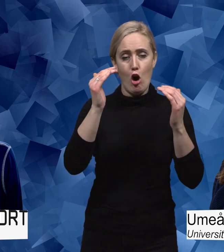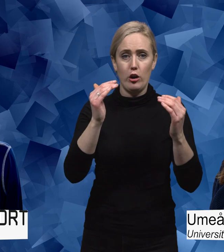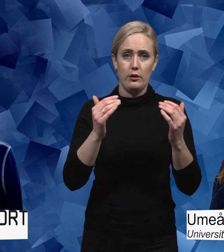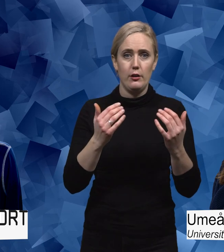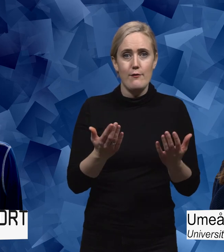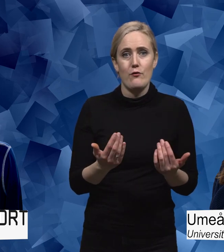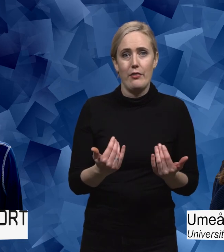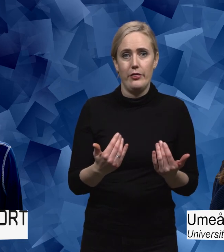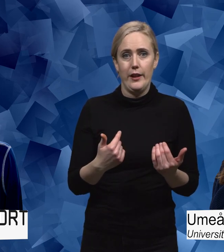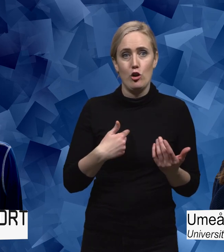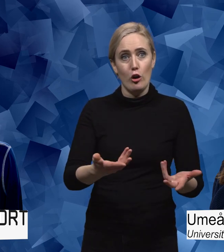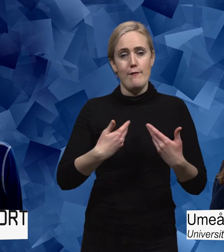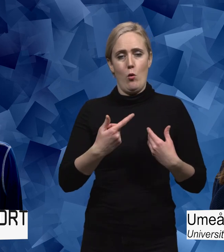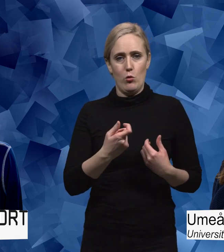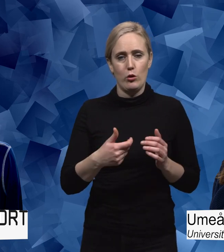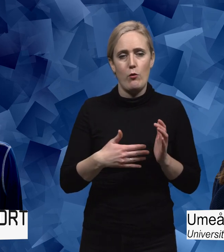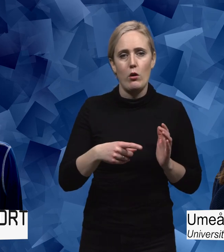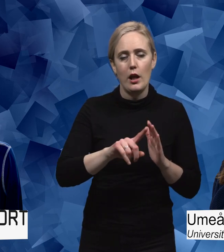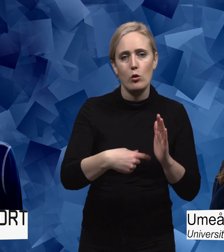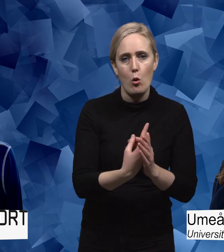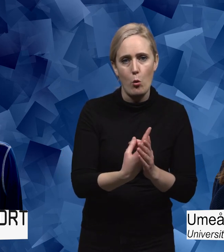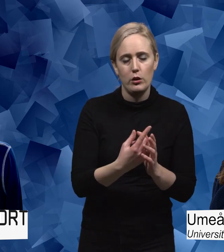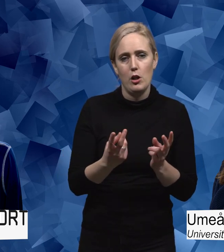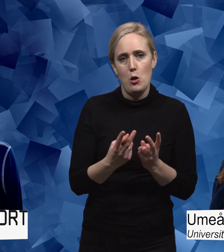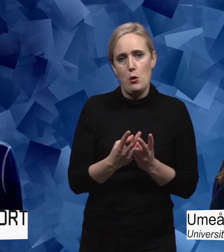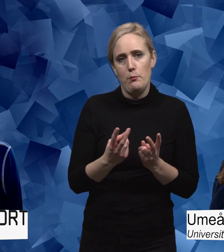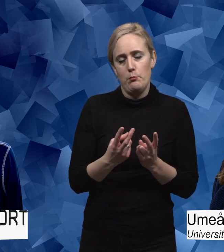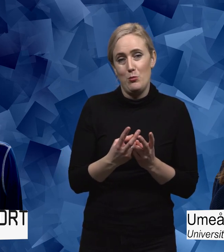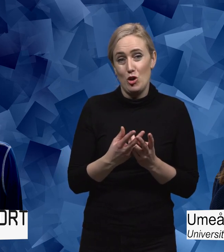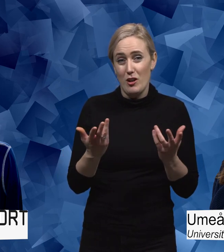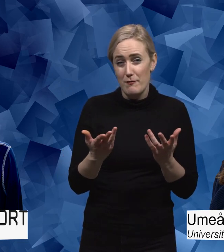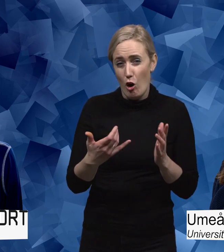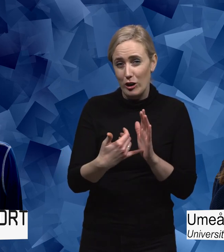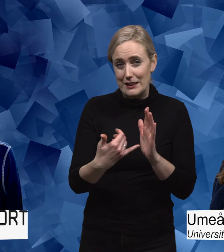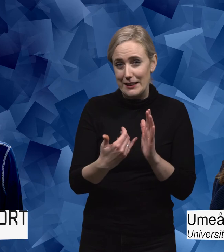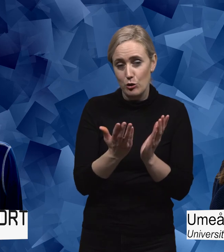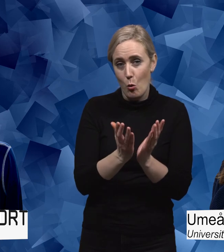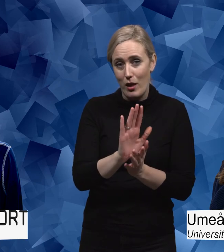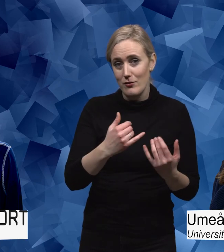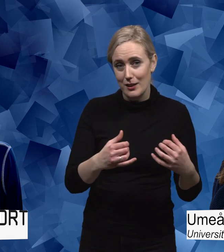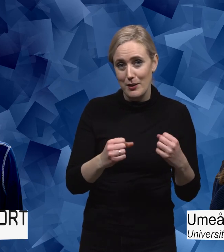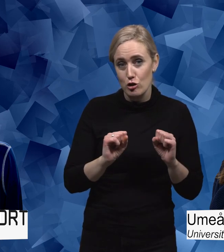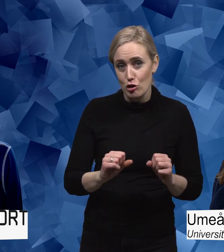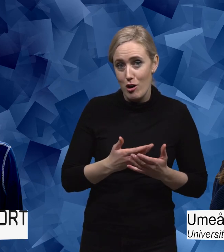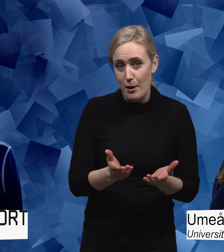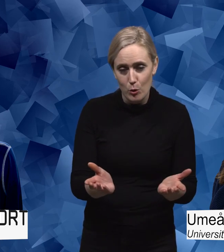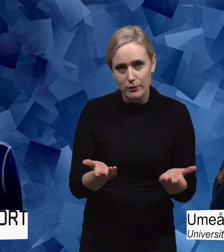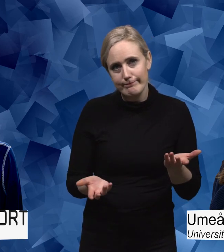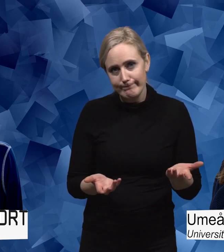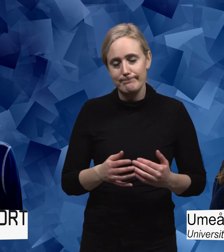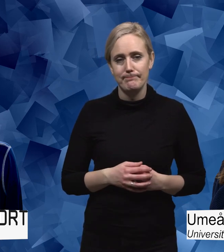kan vara möjligtvis också en avspegling av deras förväntningar på vad som ska erbjudas inom ramen för skolans verksamhet. Men där fanns